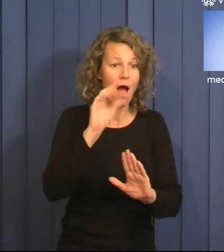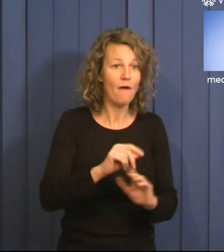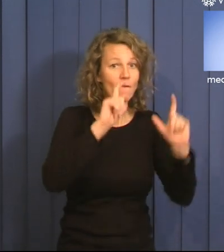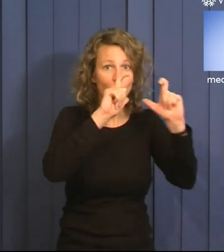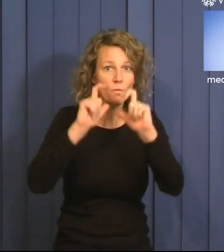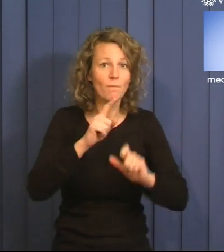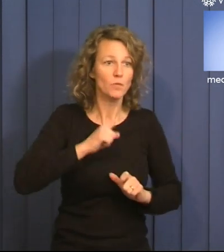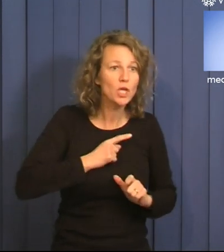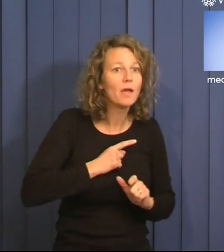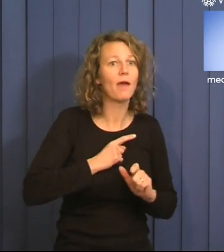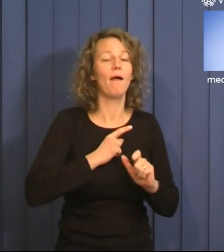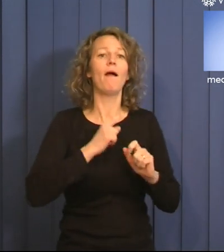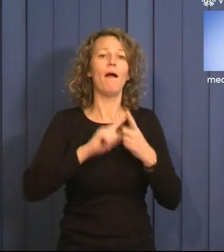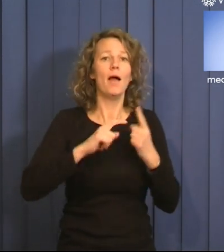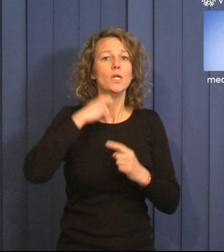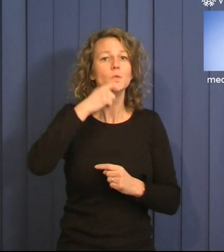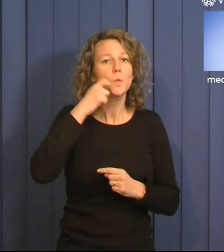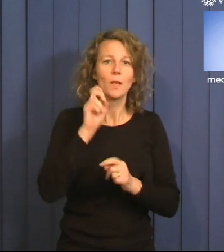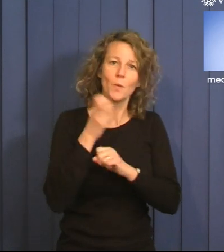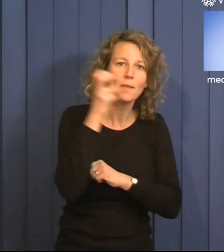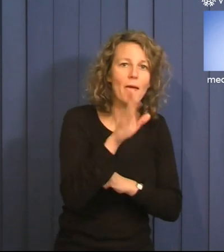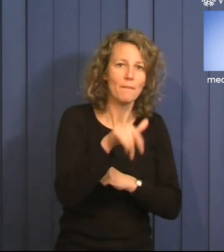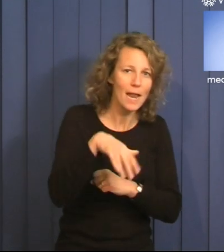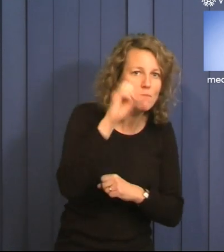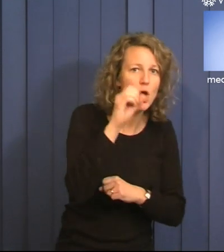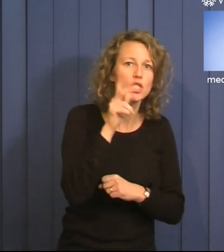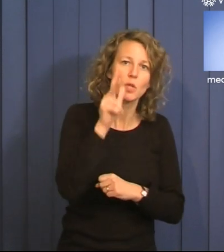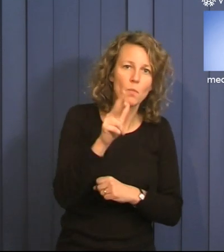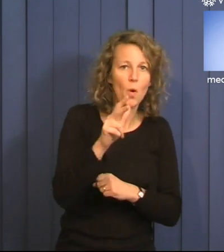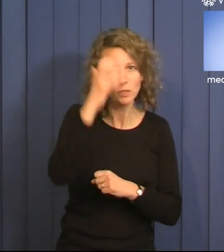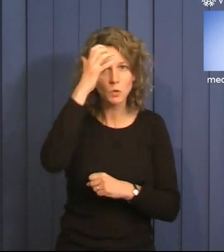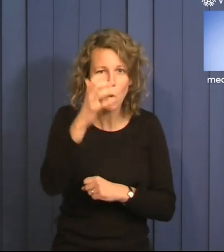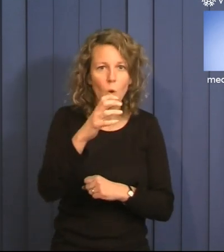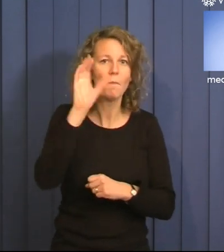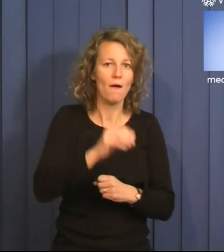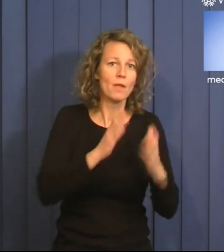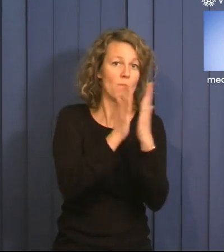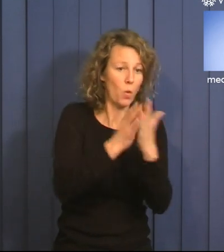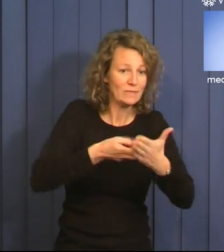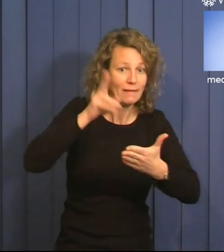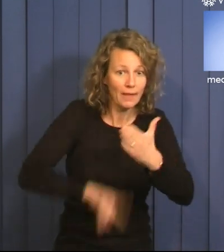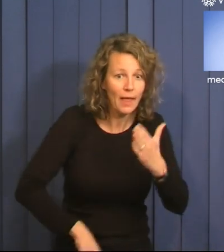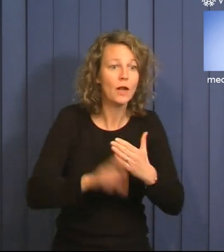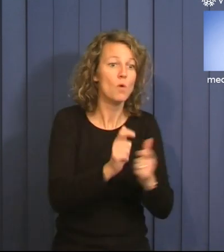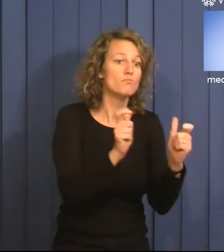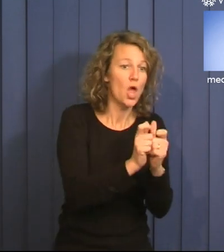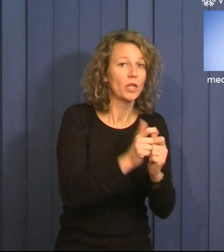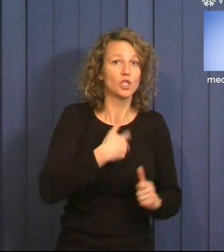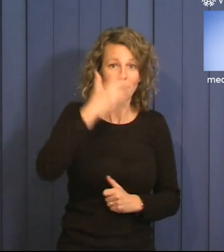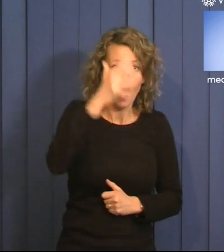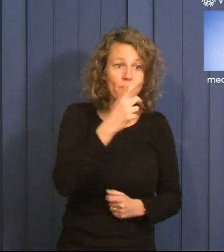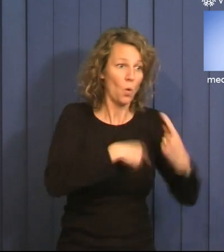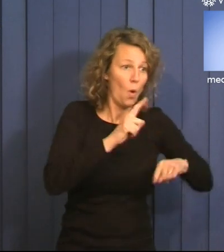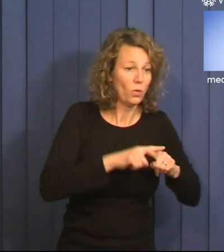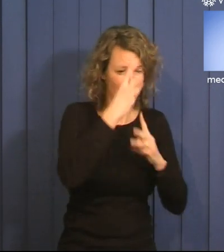massa intervjuer, en julturné i Malmö, Göteborg och Stockholm med uppföljande möten i Köpenhamn och London. Ja, det var max för